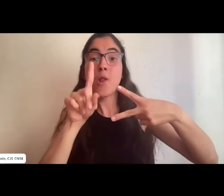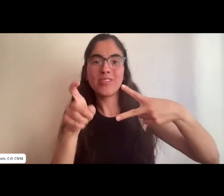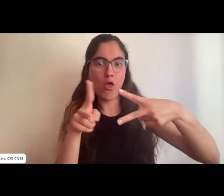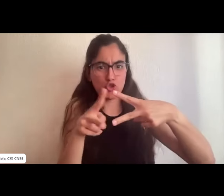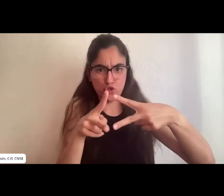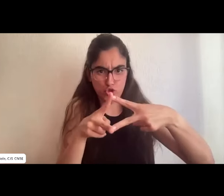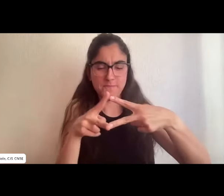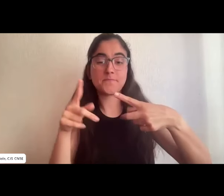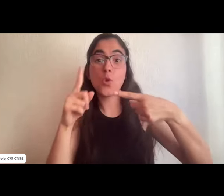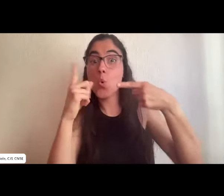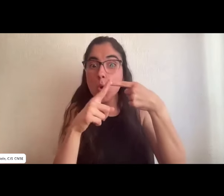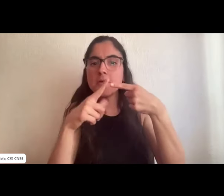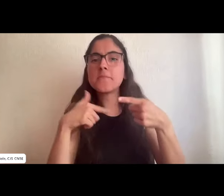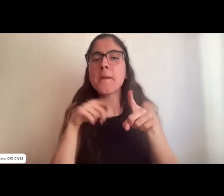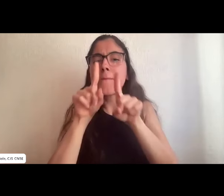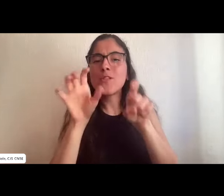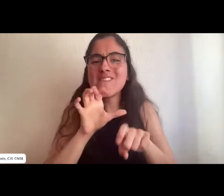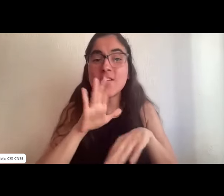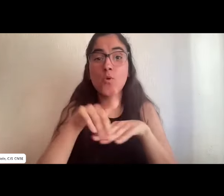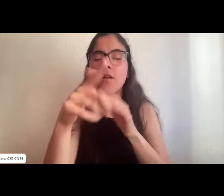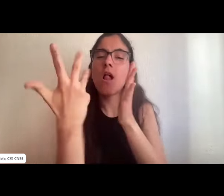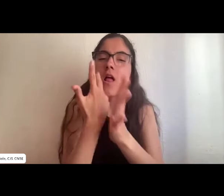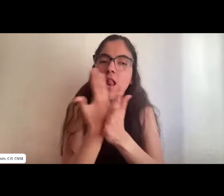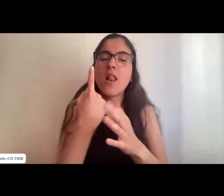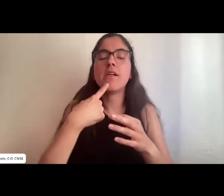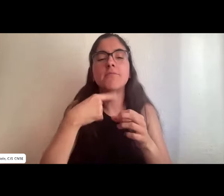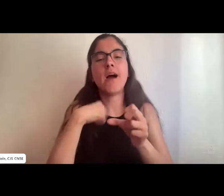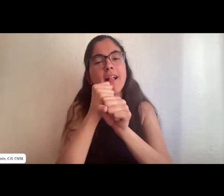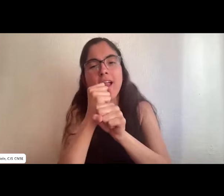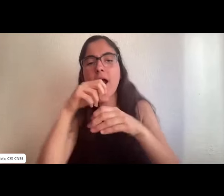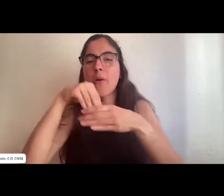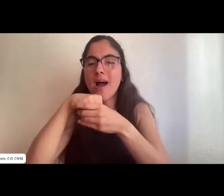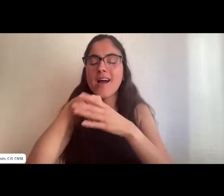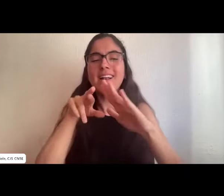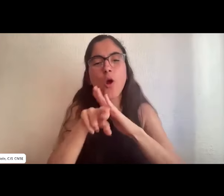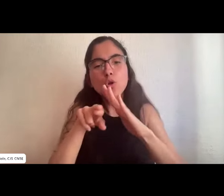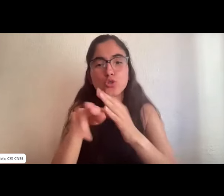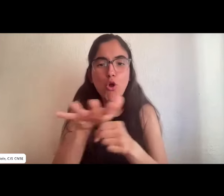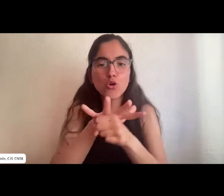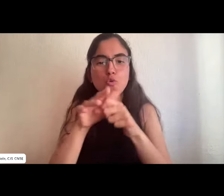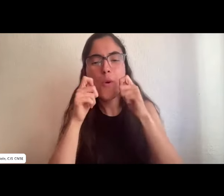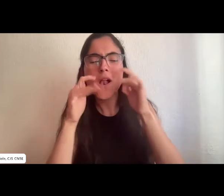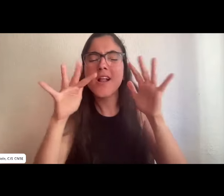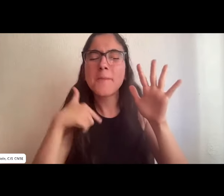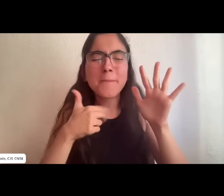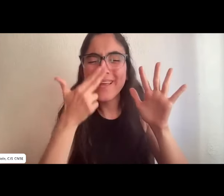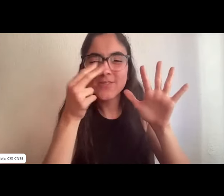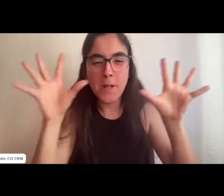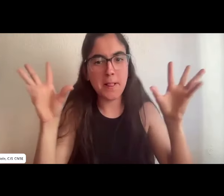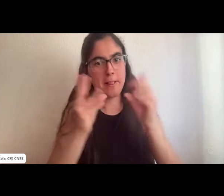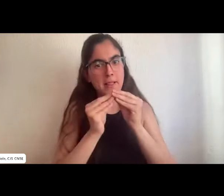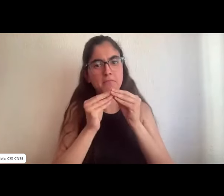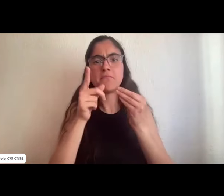bueno quería hacerte dos preguntas una una curiosidad de lo que nos has ido explicando acerca del trabajo